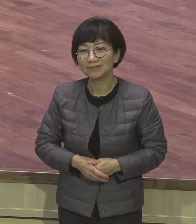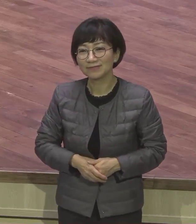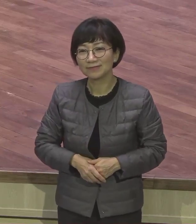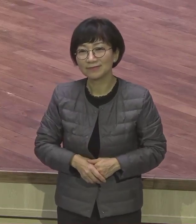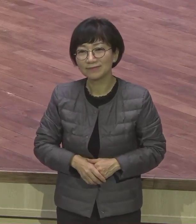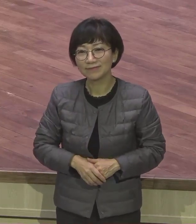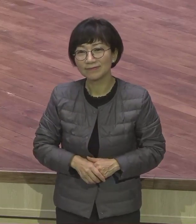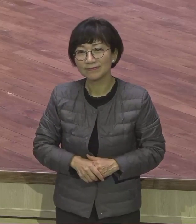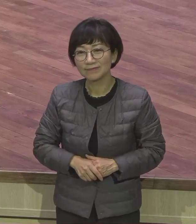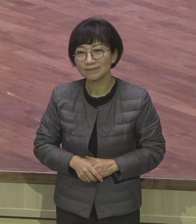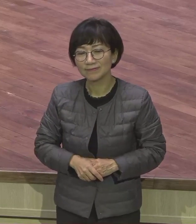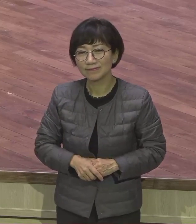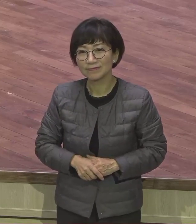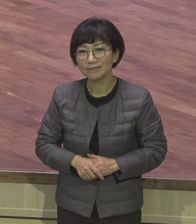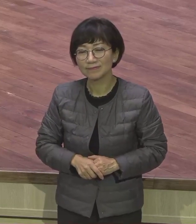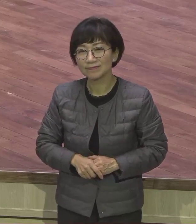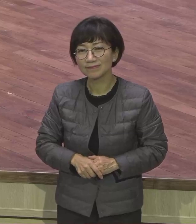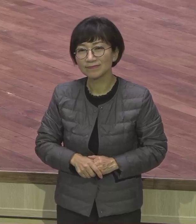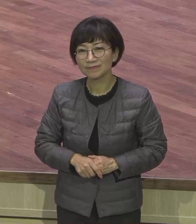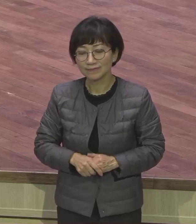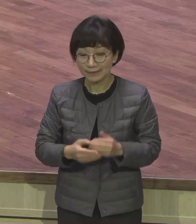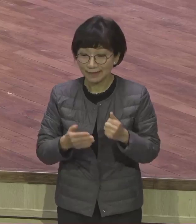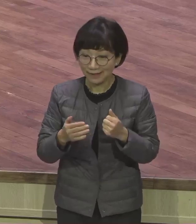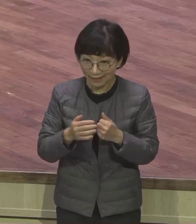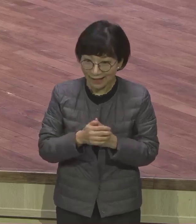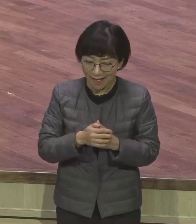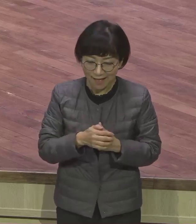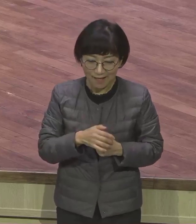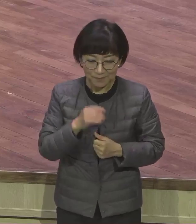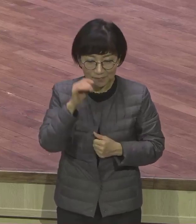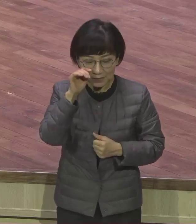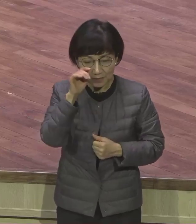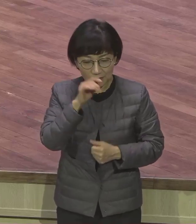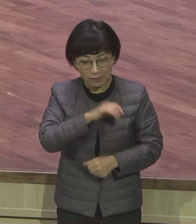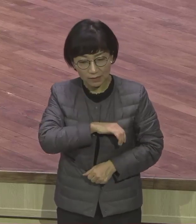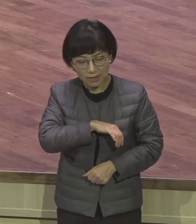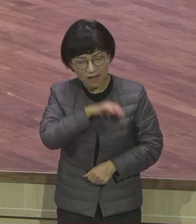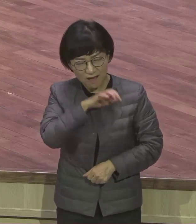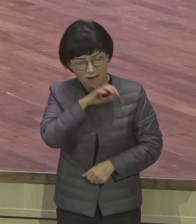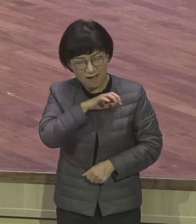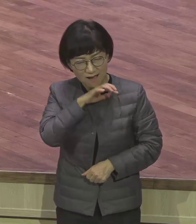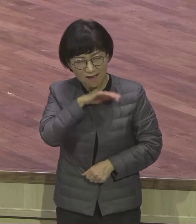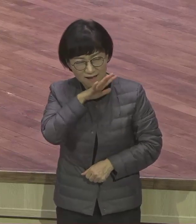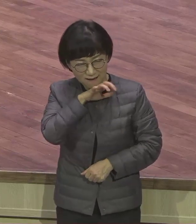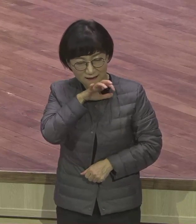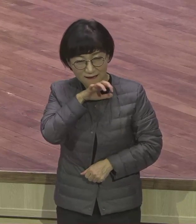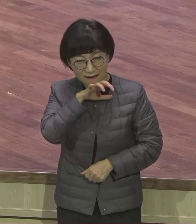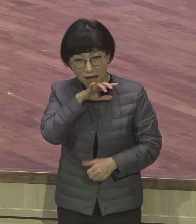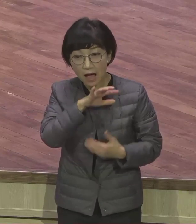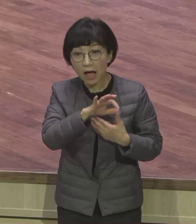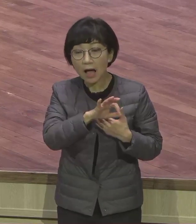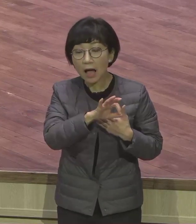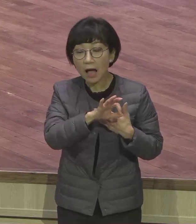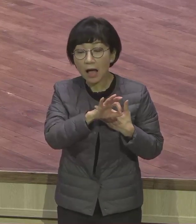그래서요 원망과 이 불평만 일삼았다가는 어떻게 되느냐 광야의 뼈를 묻습니다